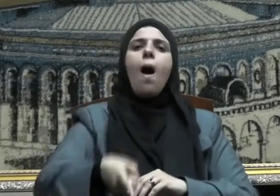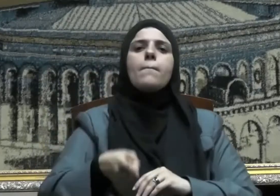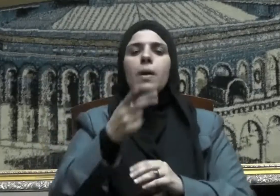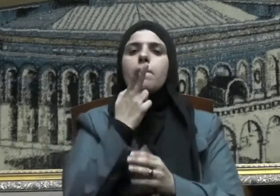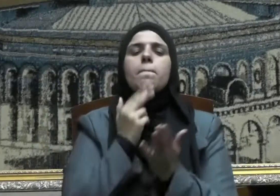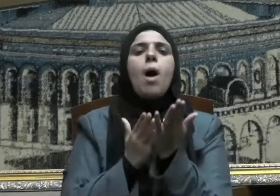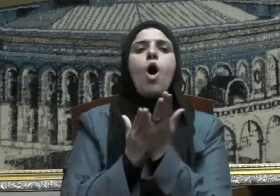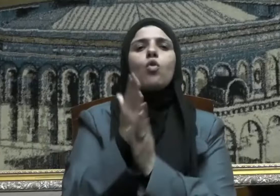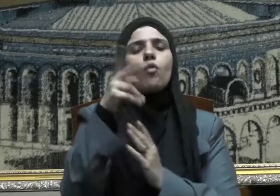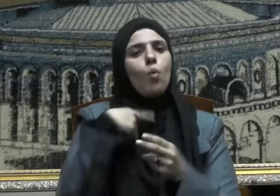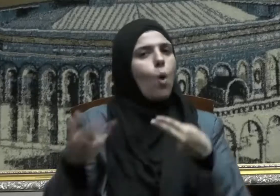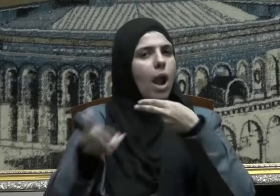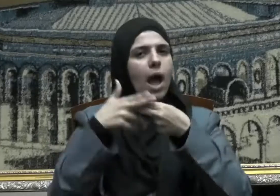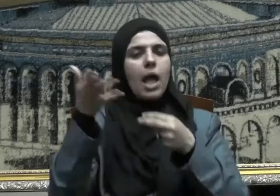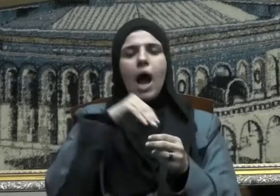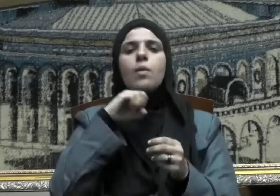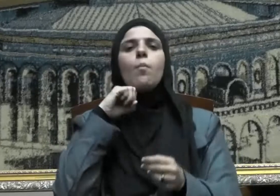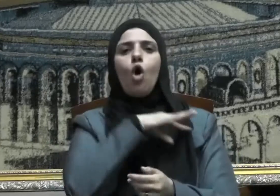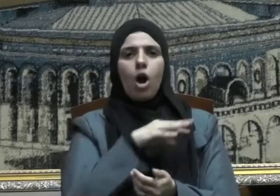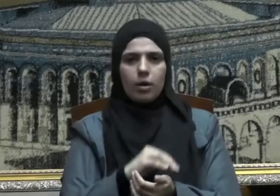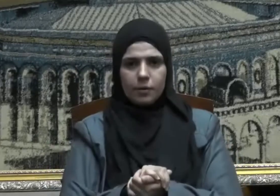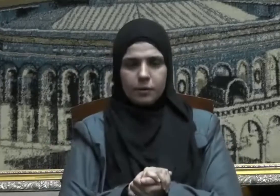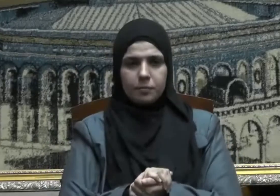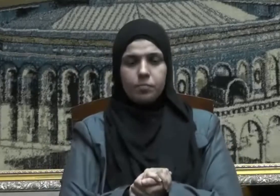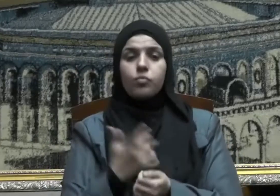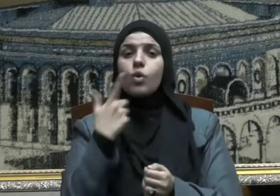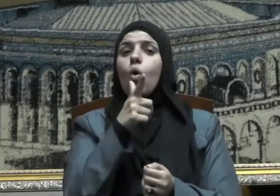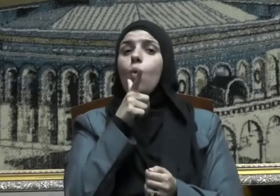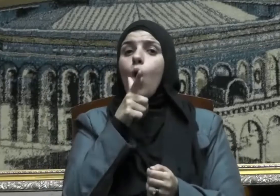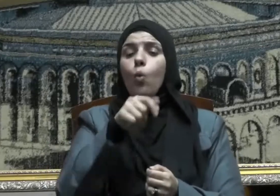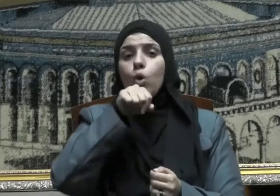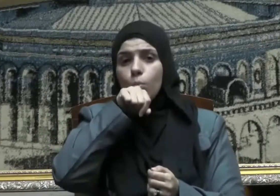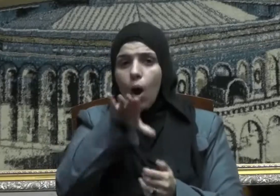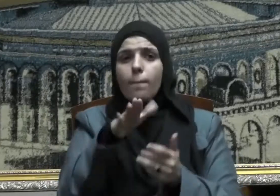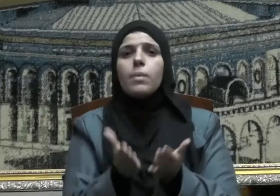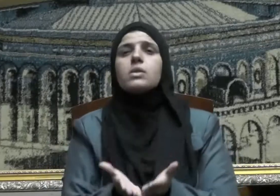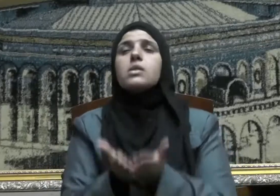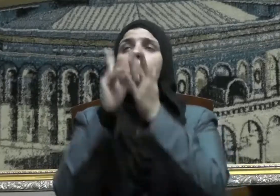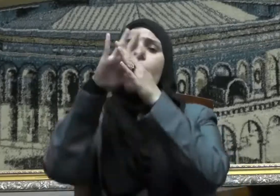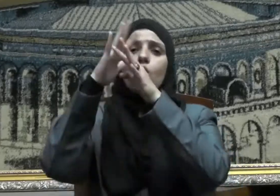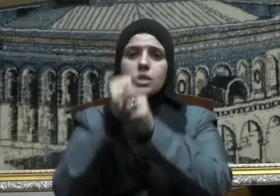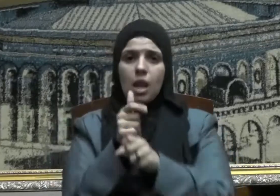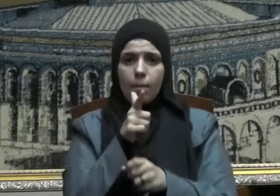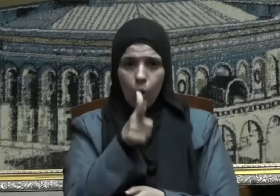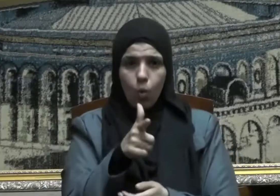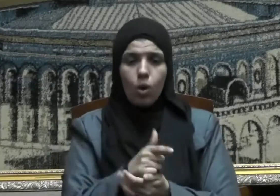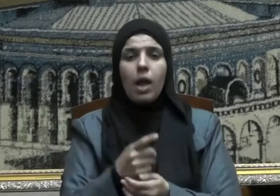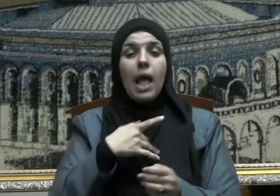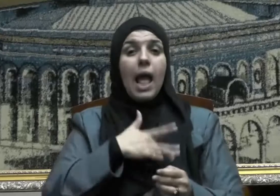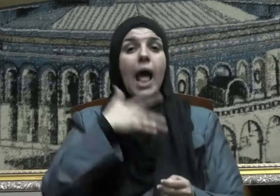بالمعروف والنهي عن المنكر ويقول صلى الله عليه وسلم